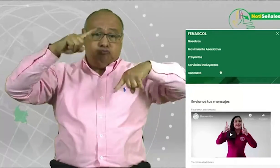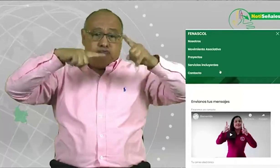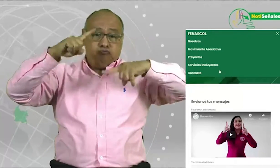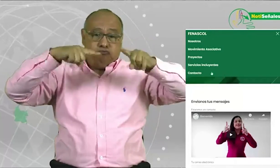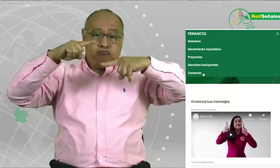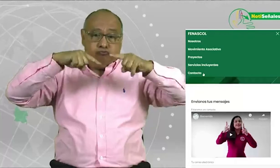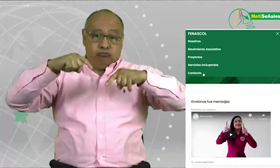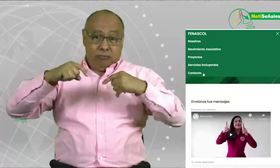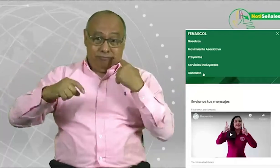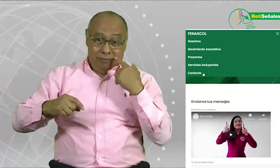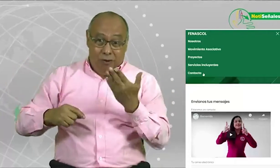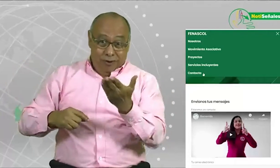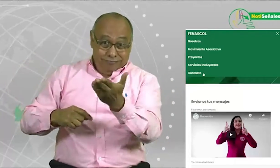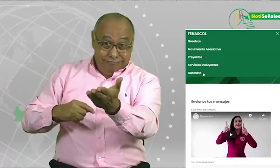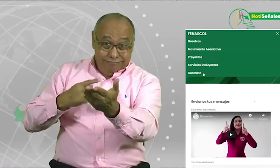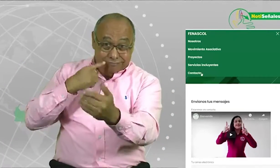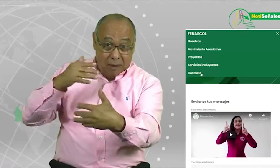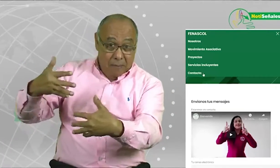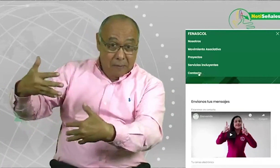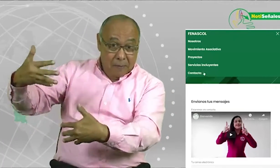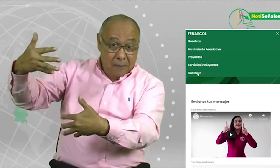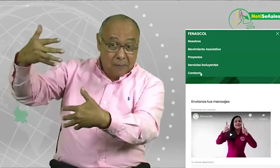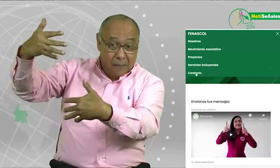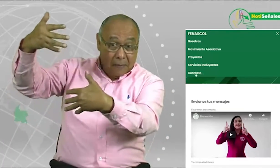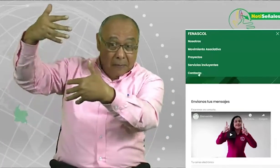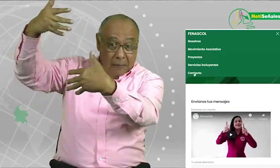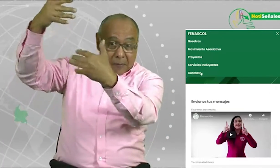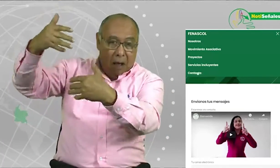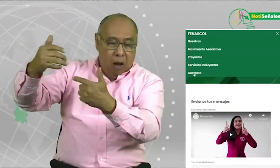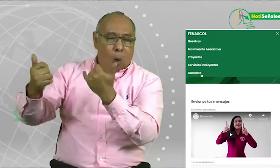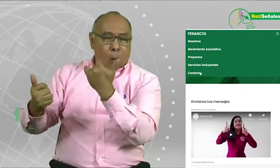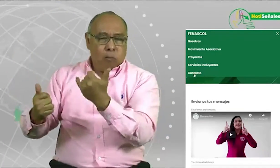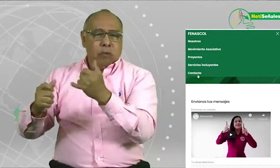a dar para que ustedes, a su vez, puedan tenerlo allí